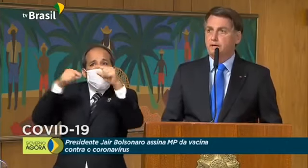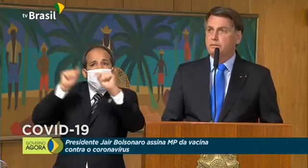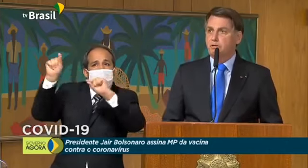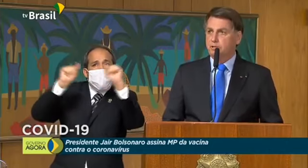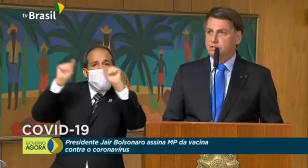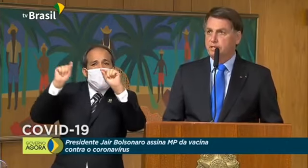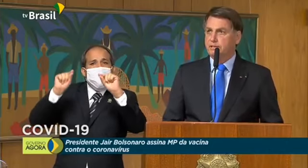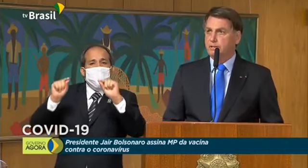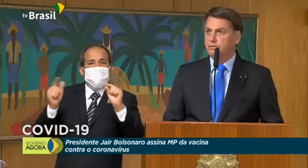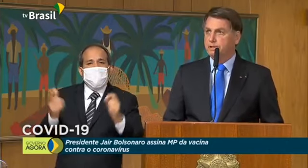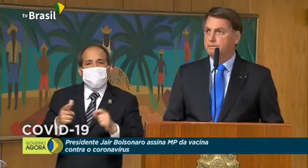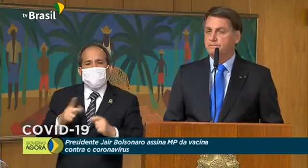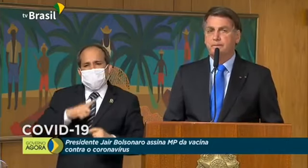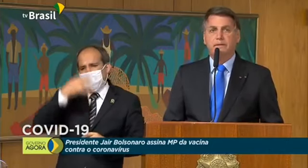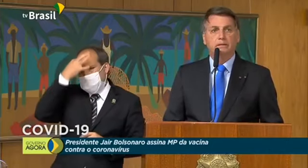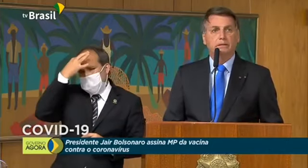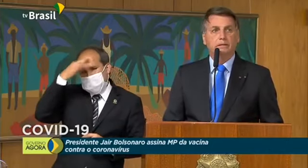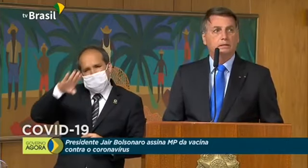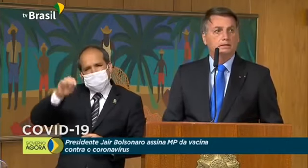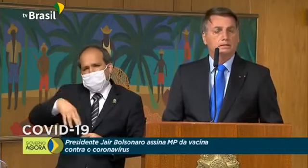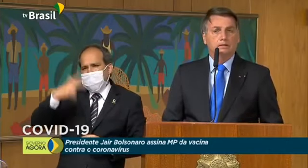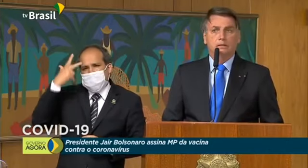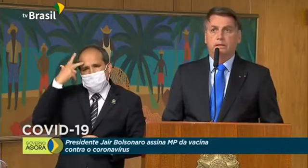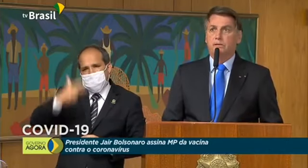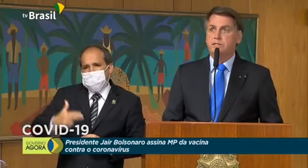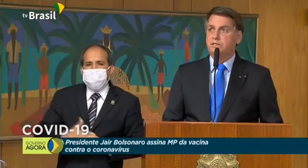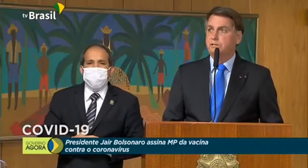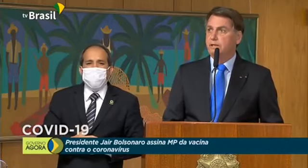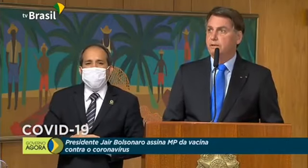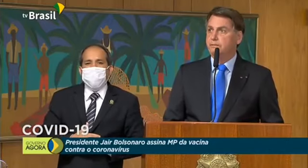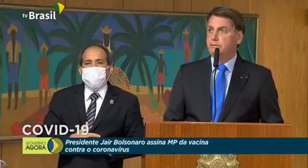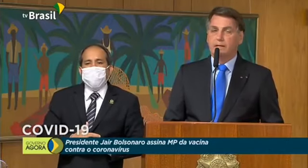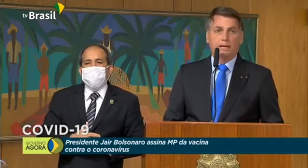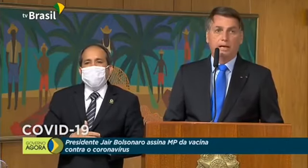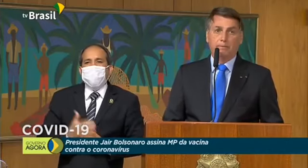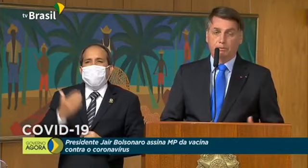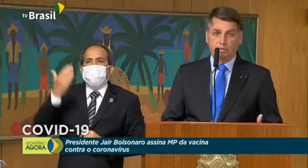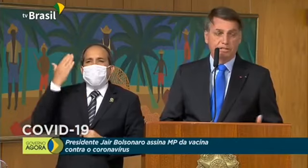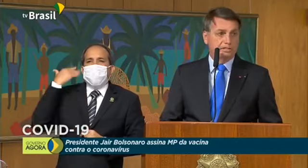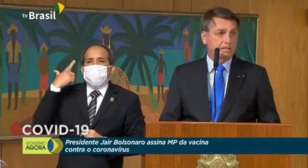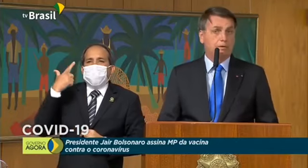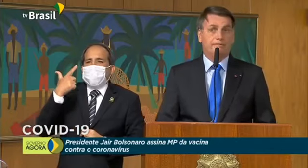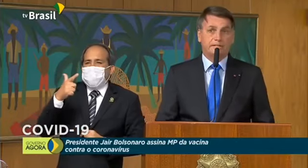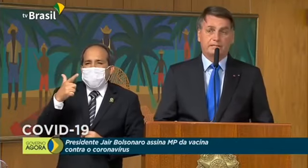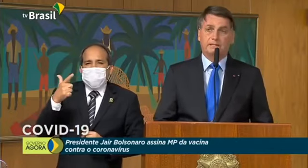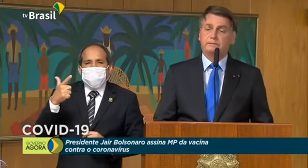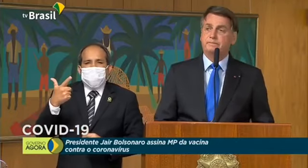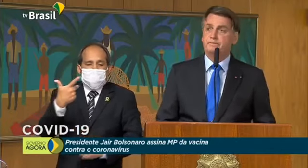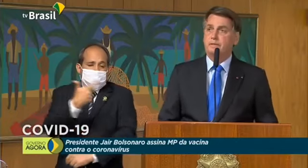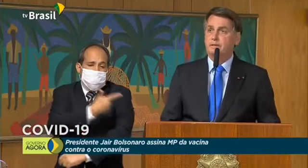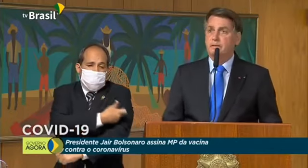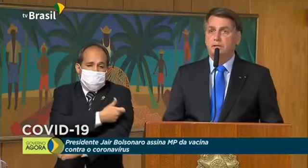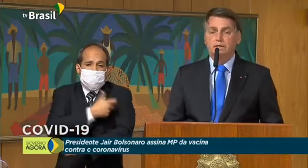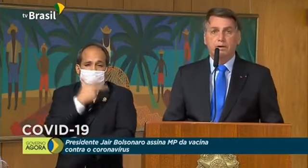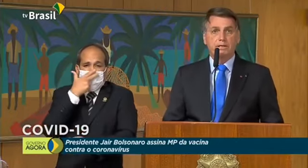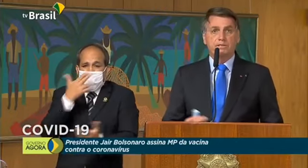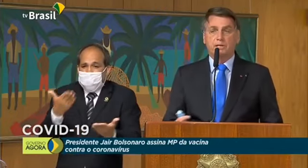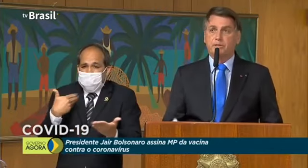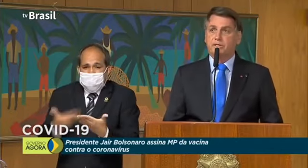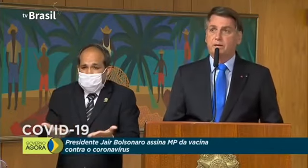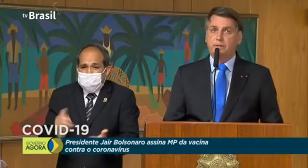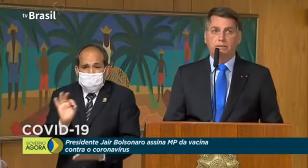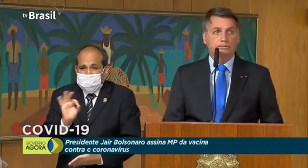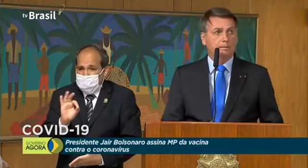Estamos com a consciência tranquila. Não existia, naquela época, quando existe ainda uma vacina. Não